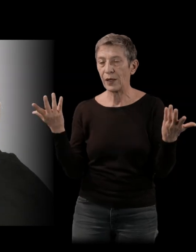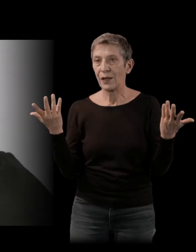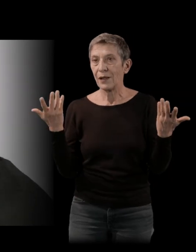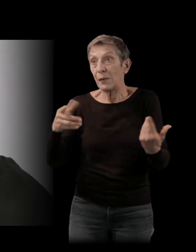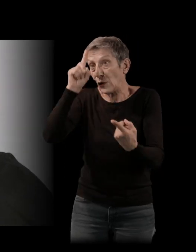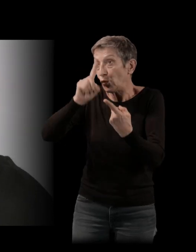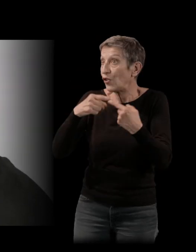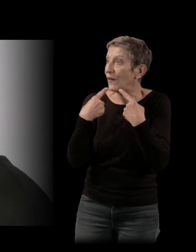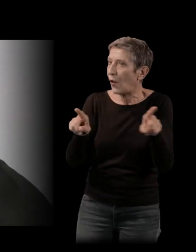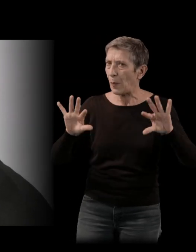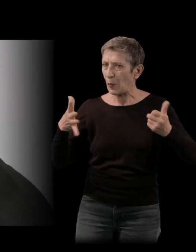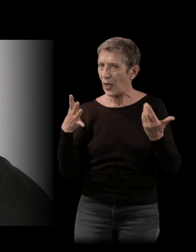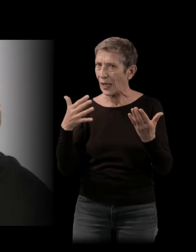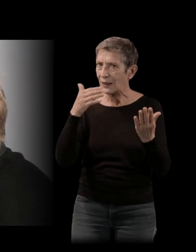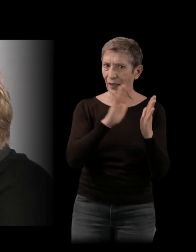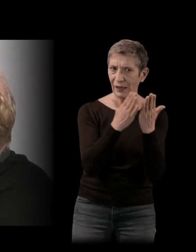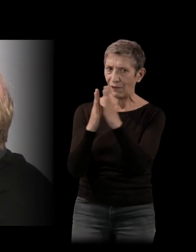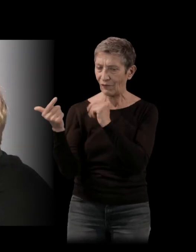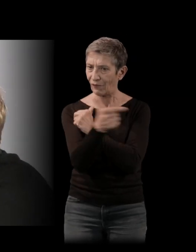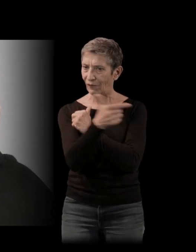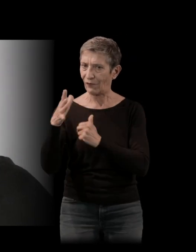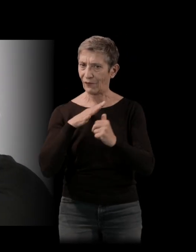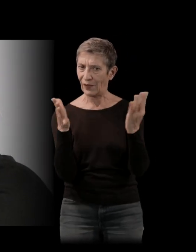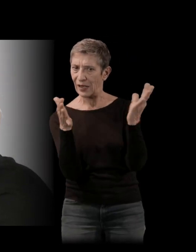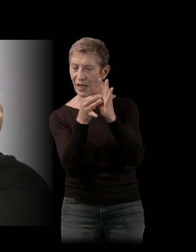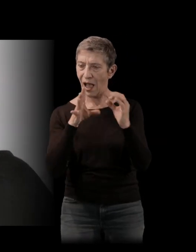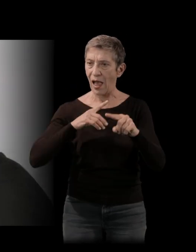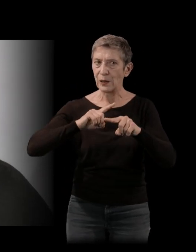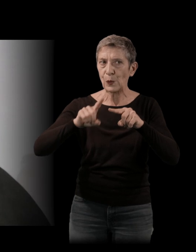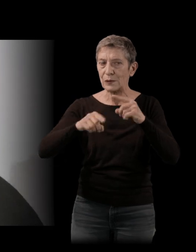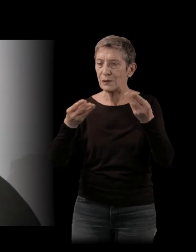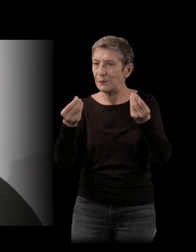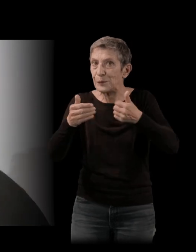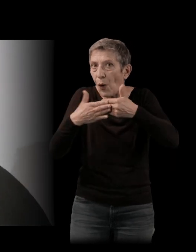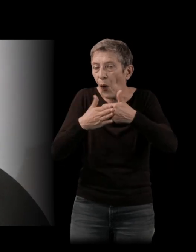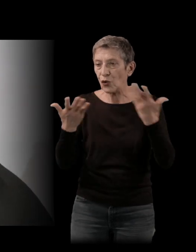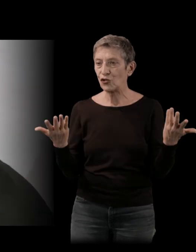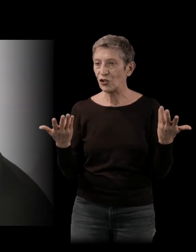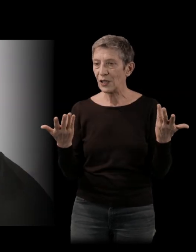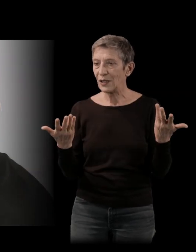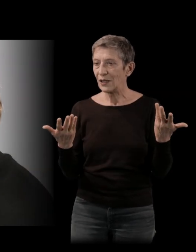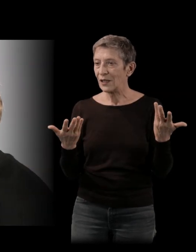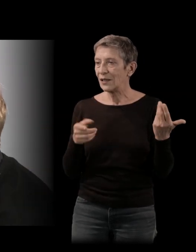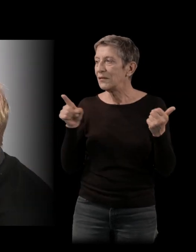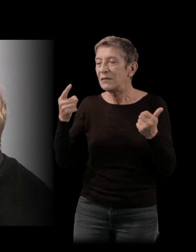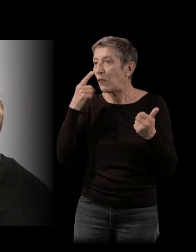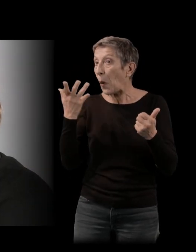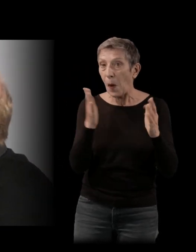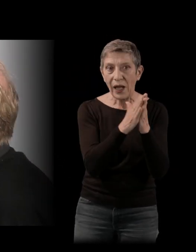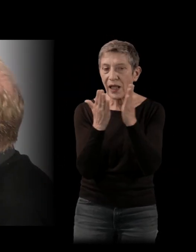'accroche, des résonances, des échos. Comment vous envisagez ces liens potentiels entre vos deux ouvrages ? En tout cas, est-ce que vous y